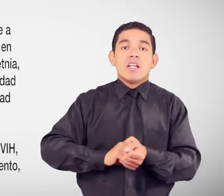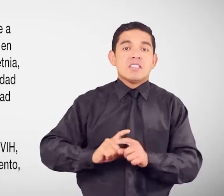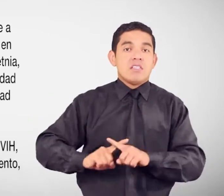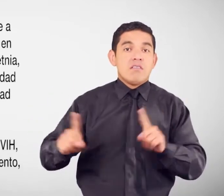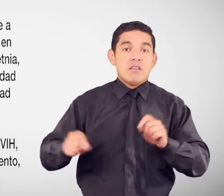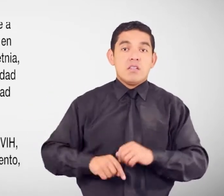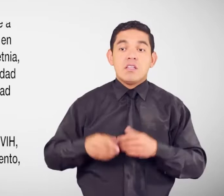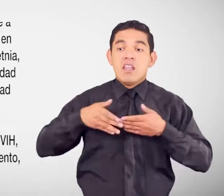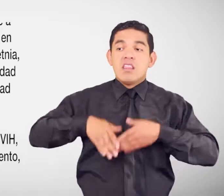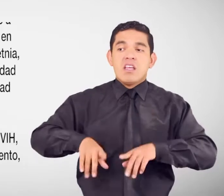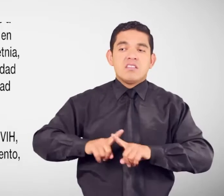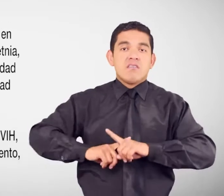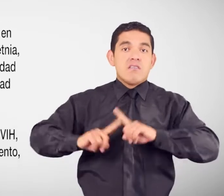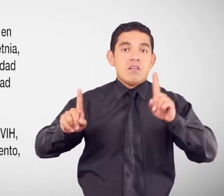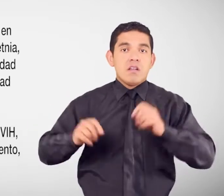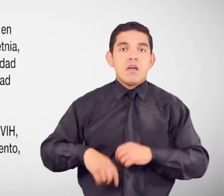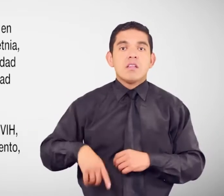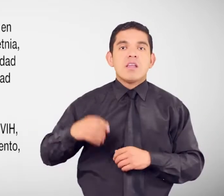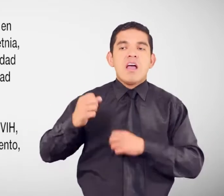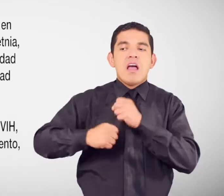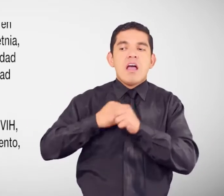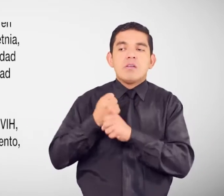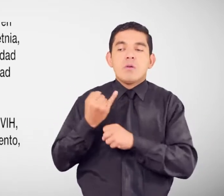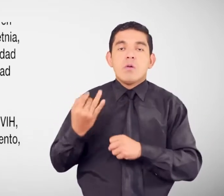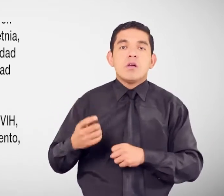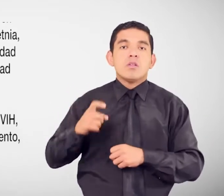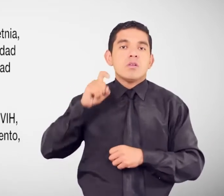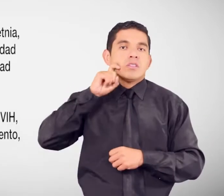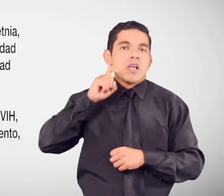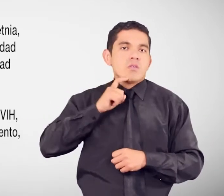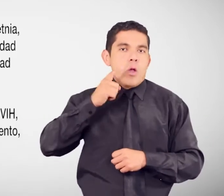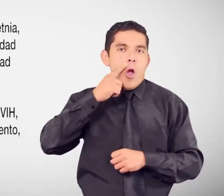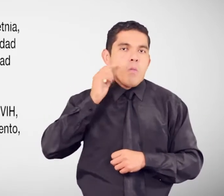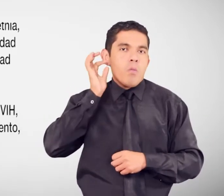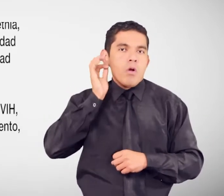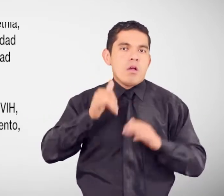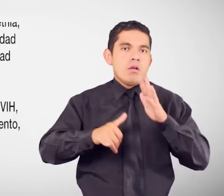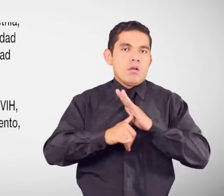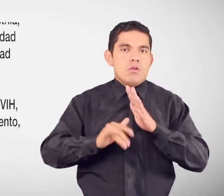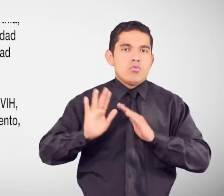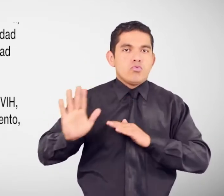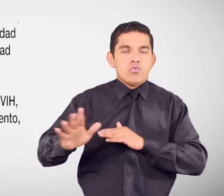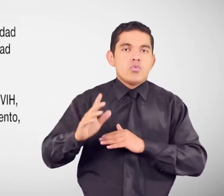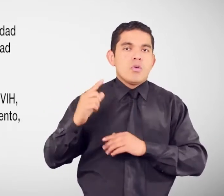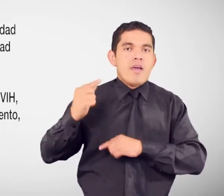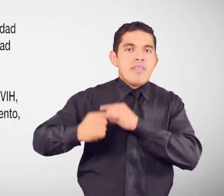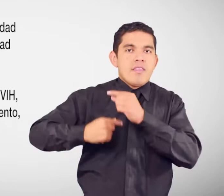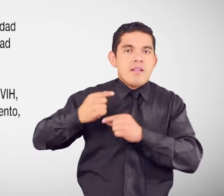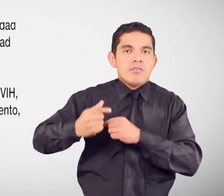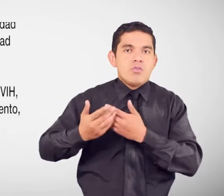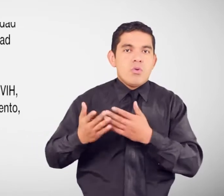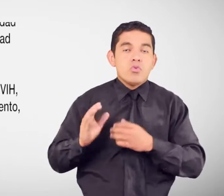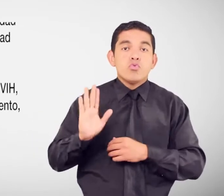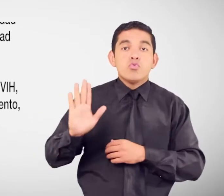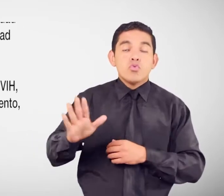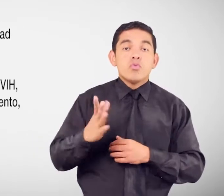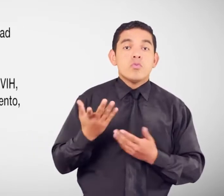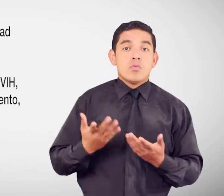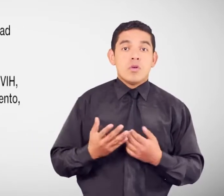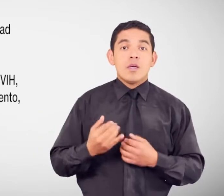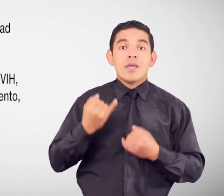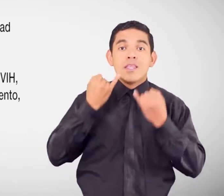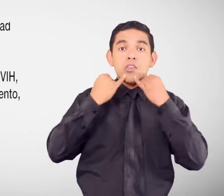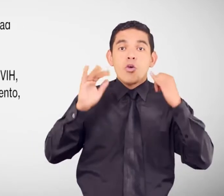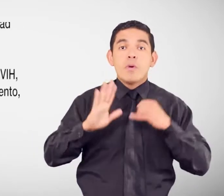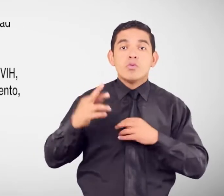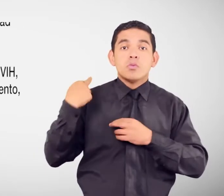Identidad de género U orientación sexual Identidad cultural Idioma Religión Ideología Condición